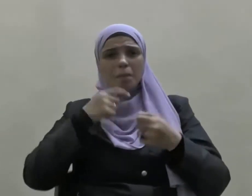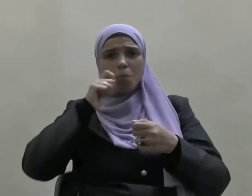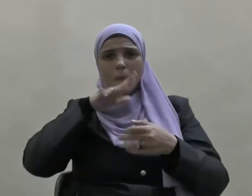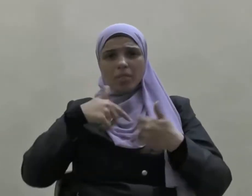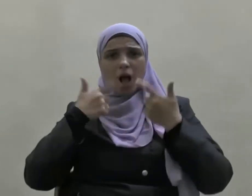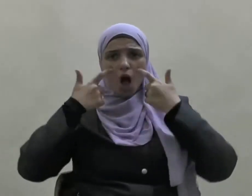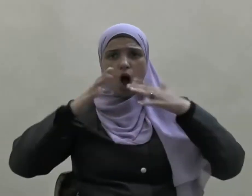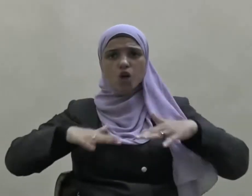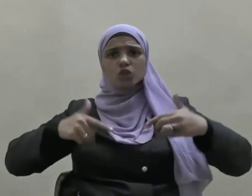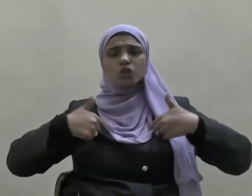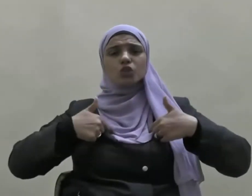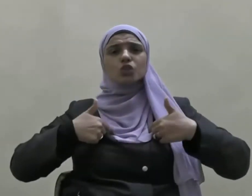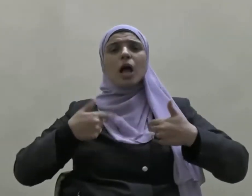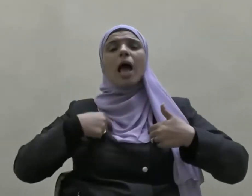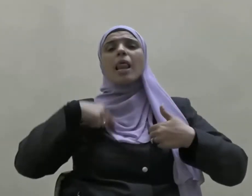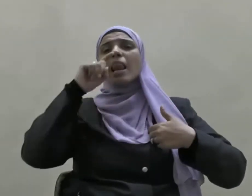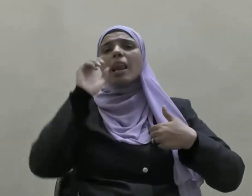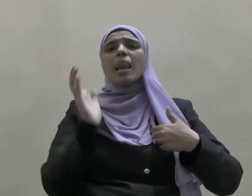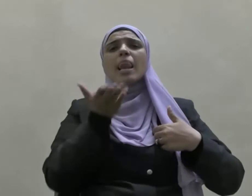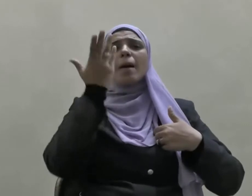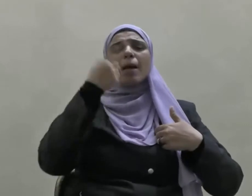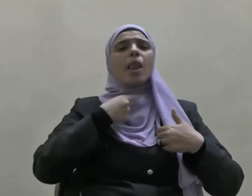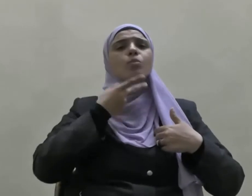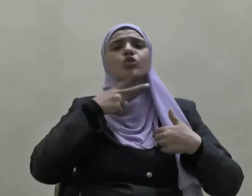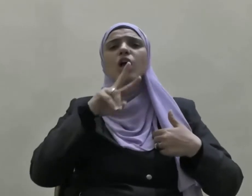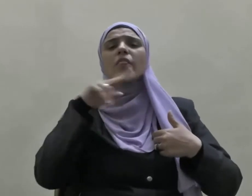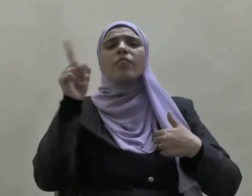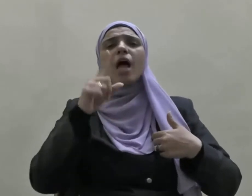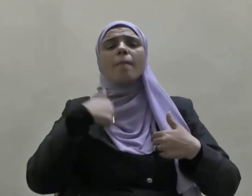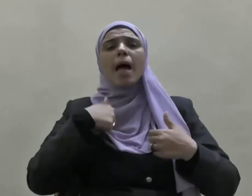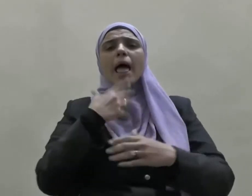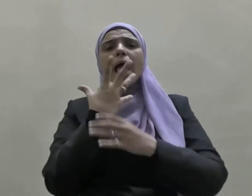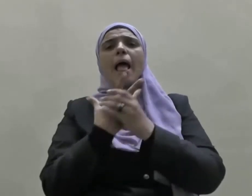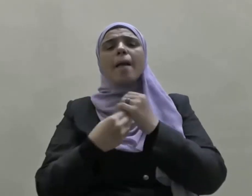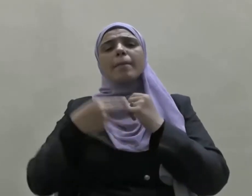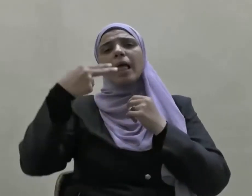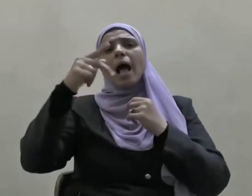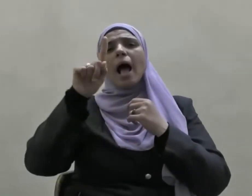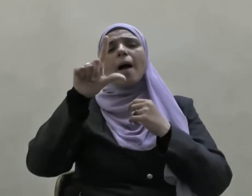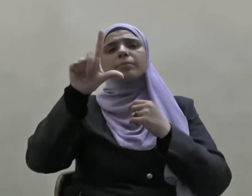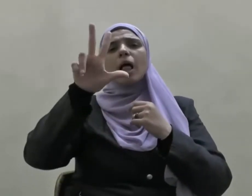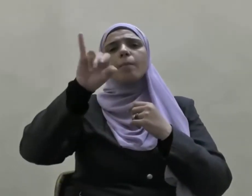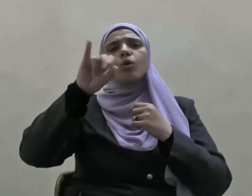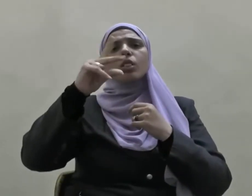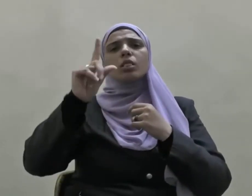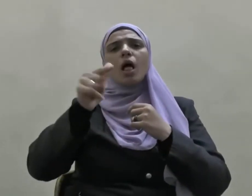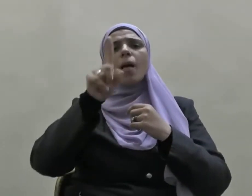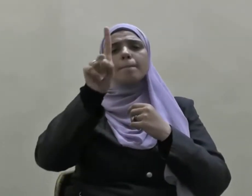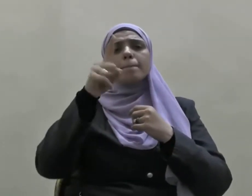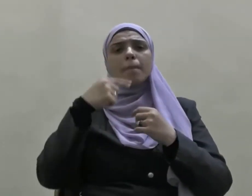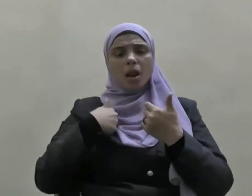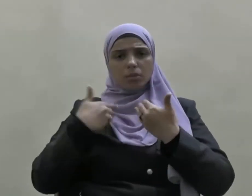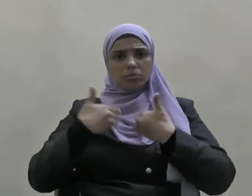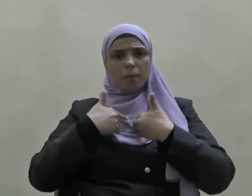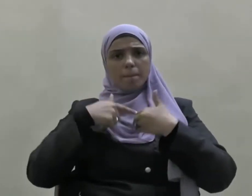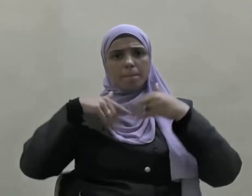قائلا أنا النبي لا كذب أنا ابن عبد المطلب إن في